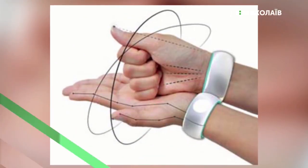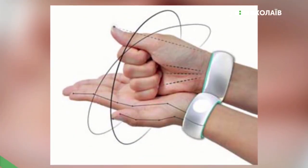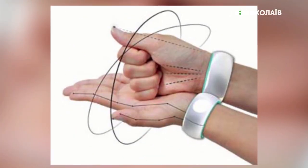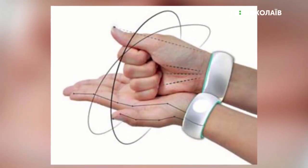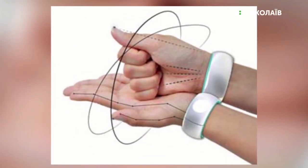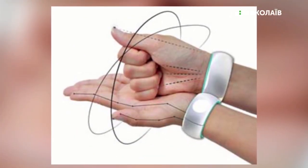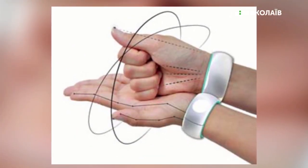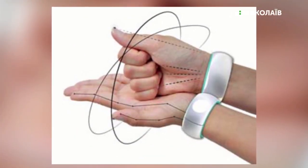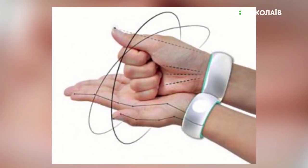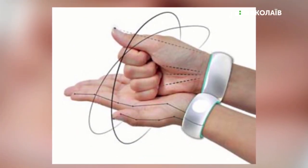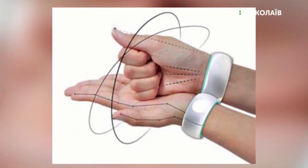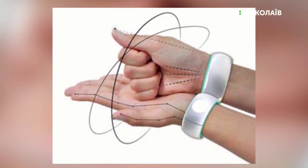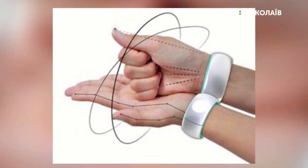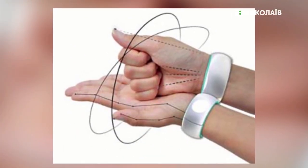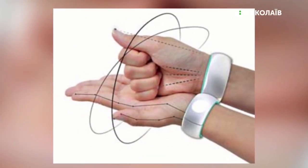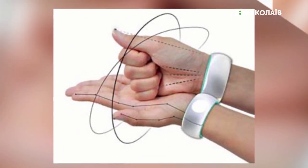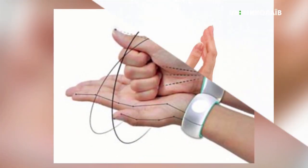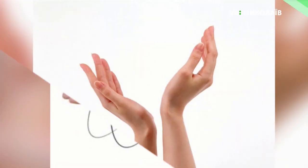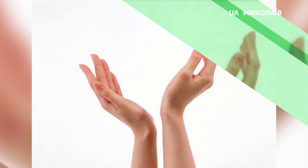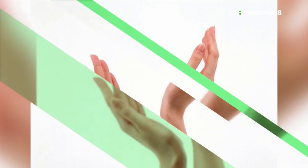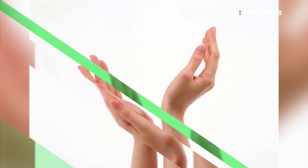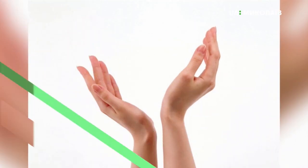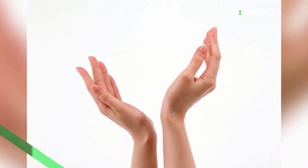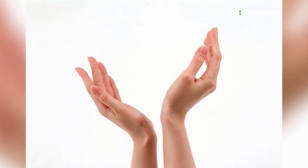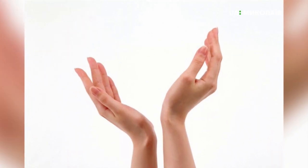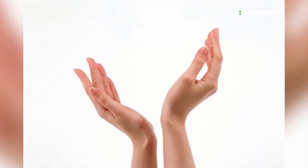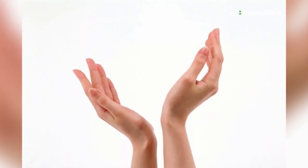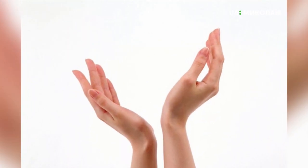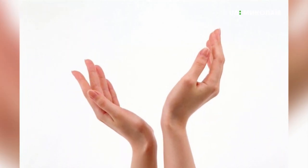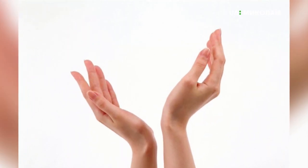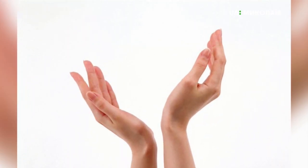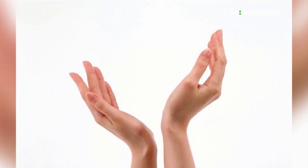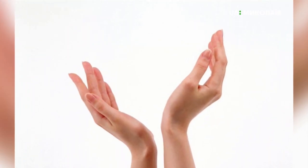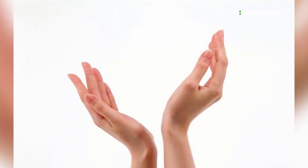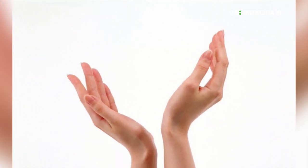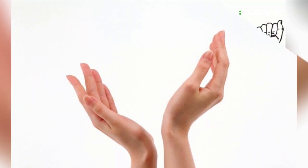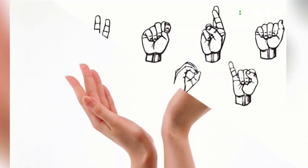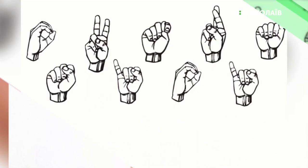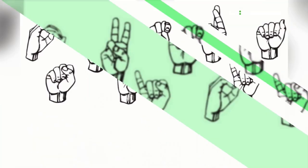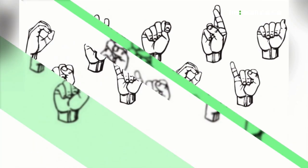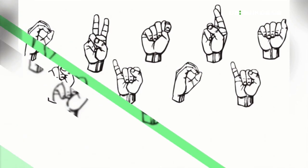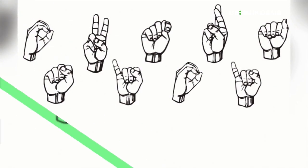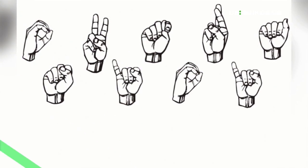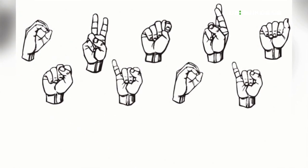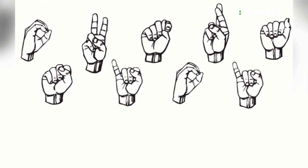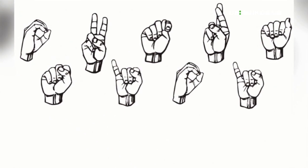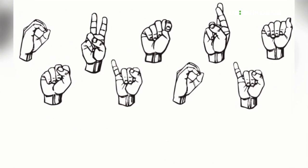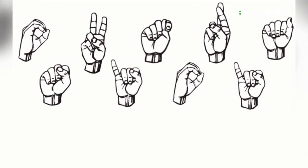зрозуміти без цього. В Україні розвиток жестової мови почався близько двох століть тому. Це пов'язано з появою перших